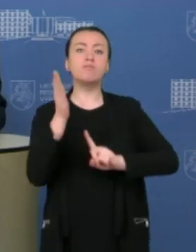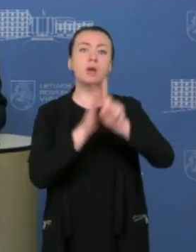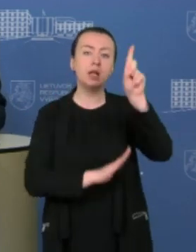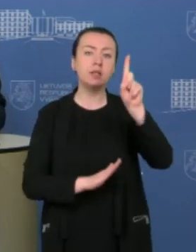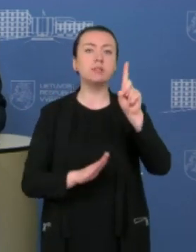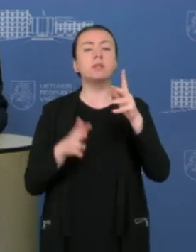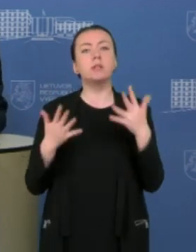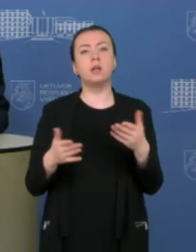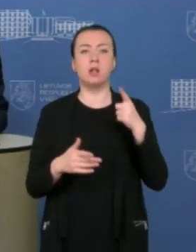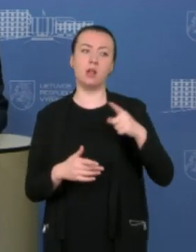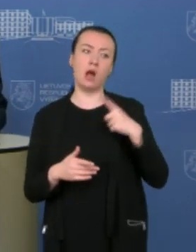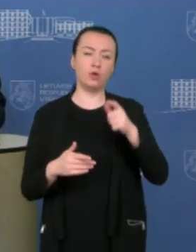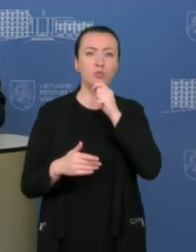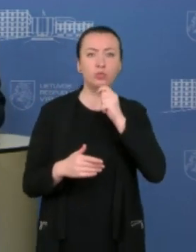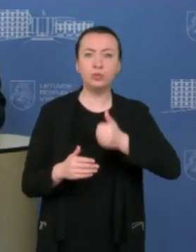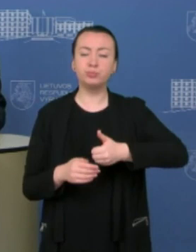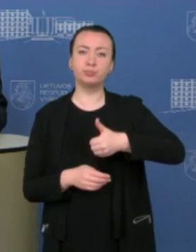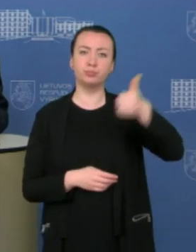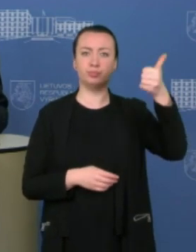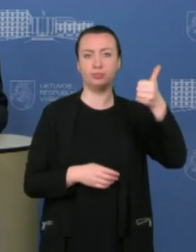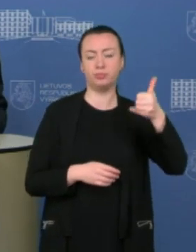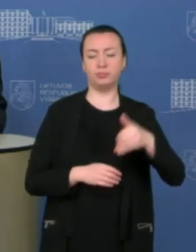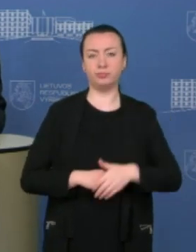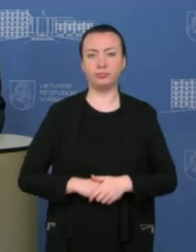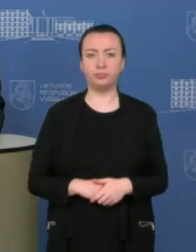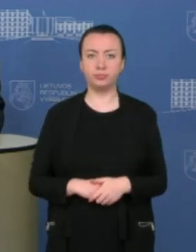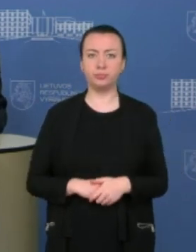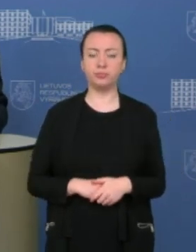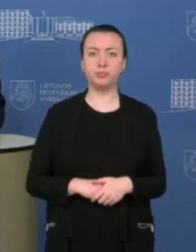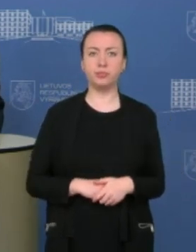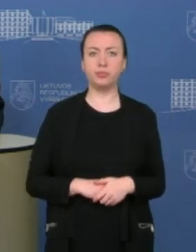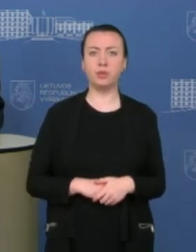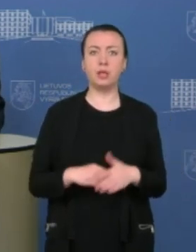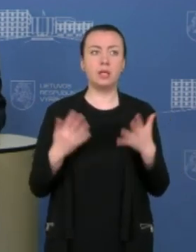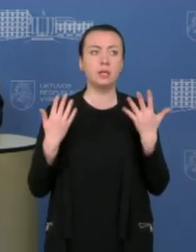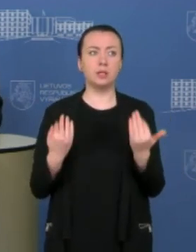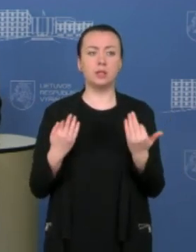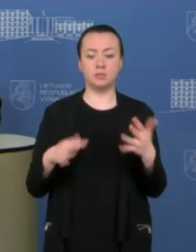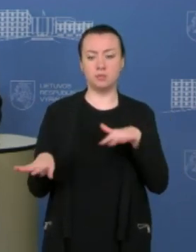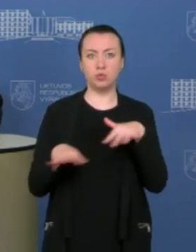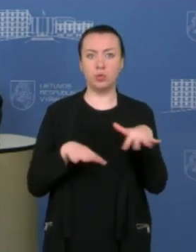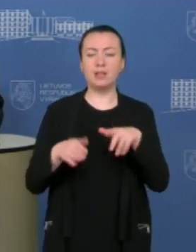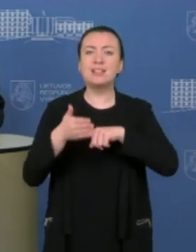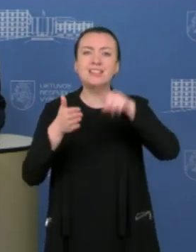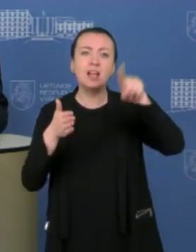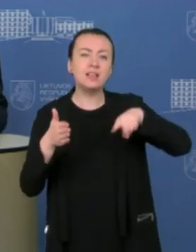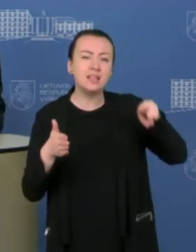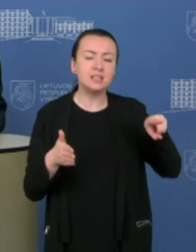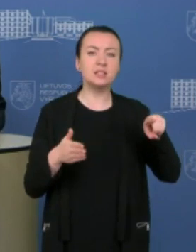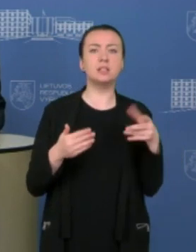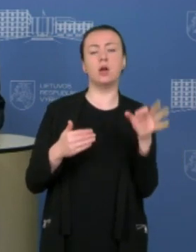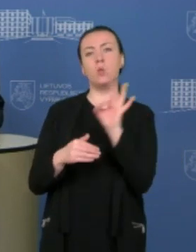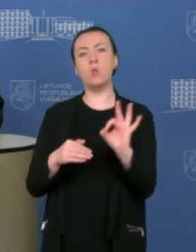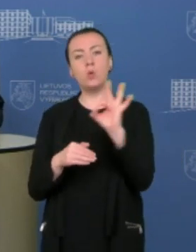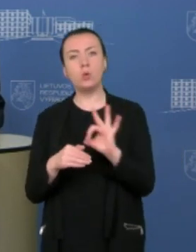kalbėti būtent apie tą poveikį, kurį mes turėjome iš dabartinių priemonių. Nes kol kas ta statistika, kaip matote, ir